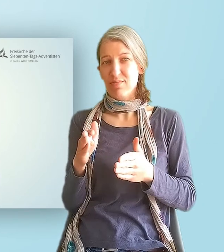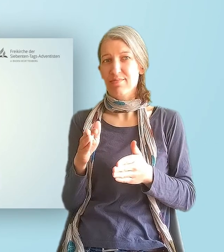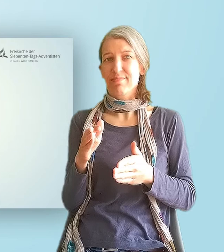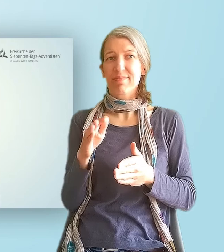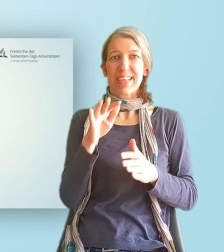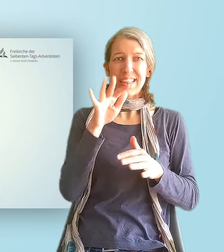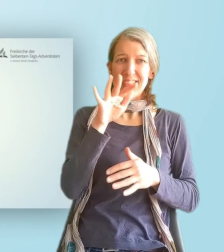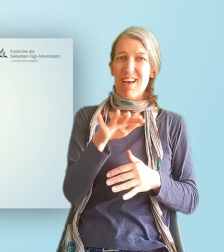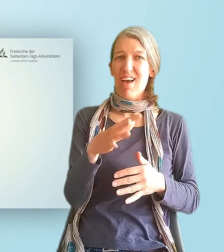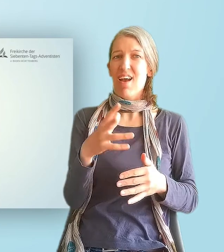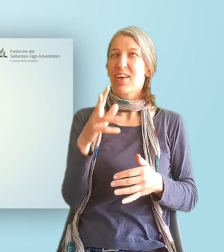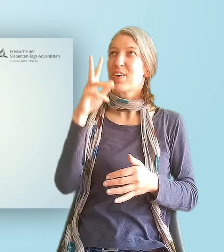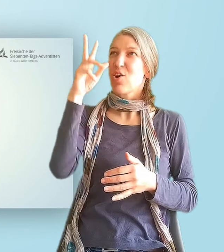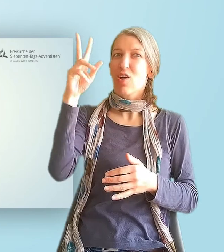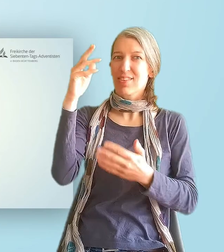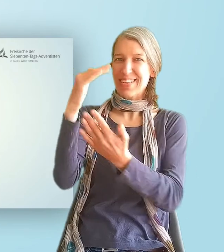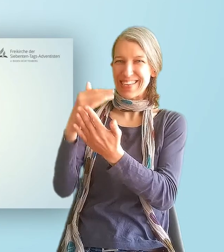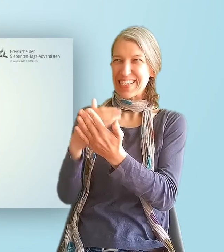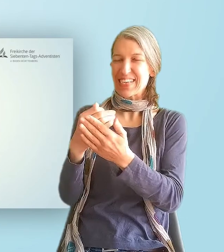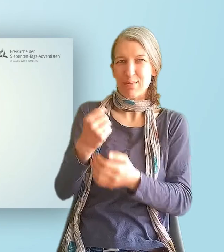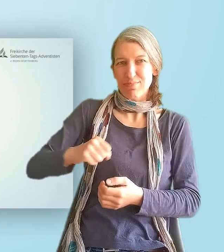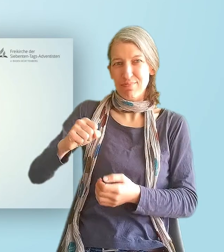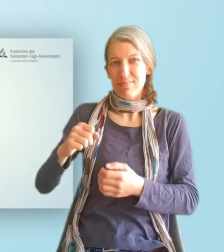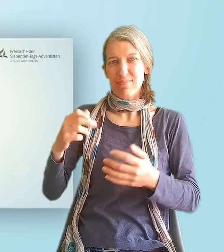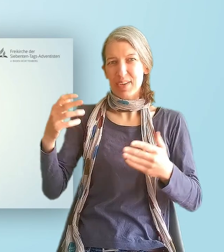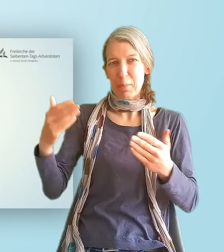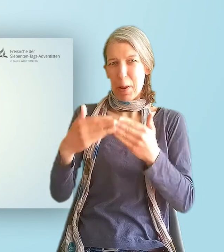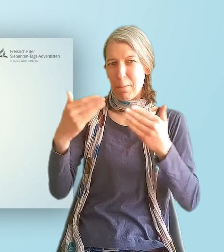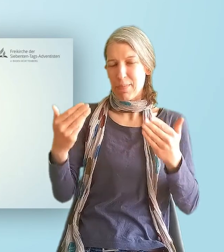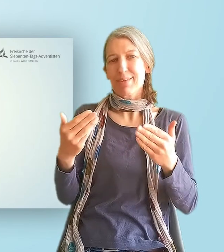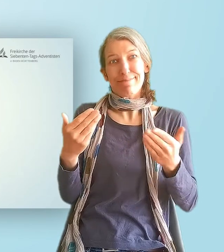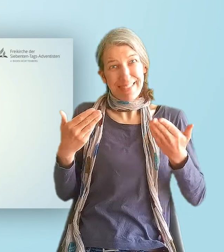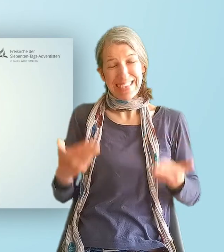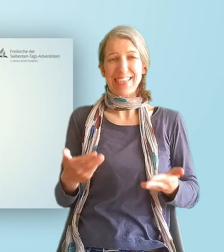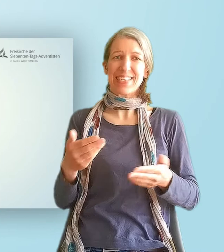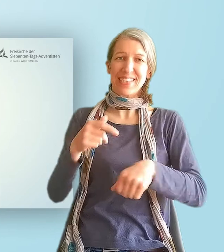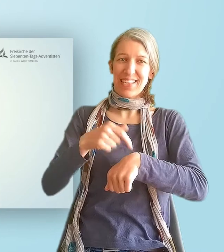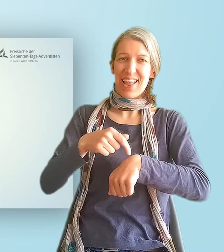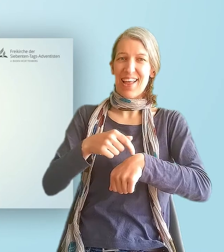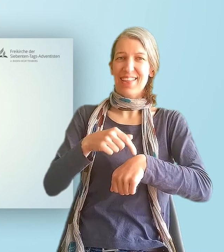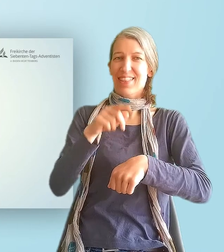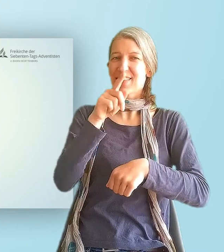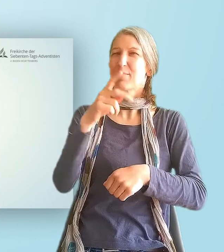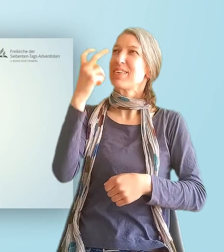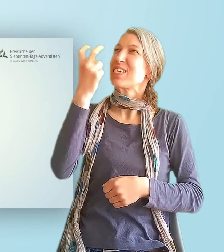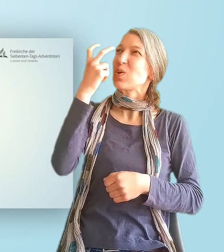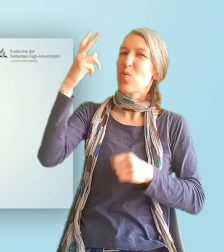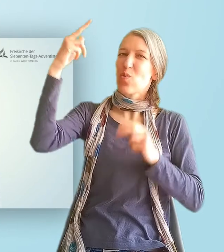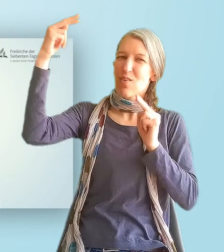Widerspruch zum Gesetz Gottes? Heute ist ein guter Zeitpunkt, Gottes Angesicht zu suchen, Vergebung zu